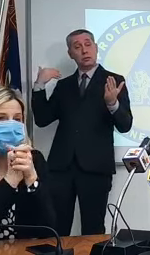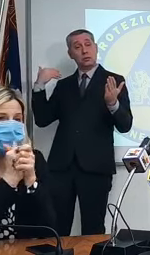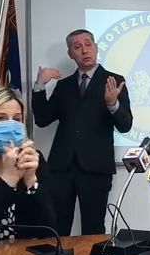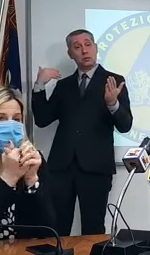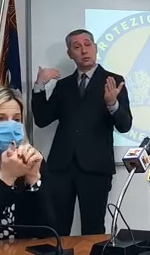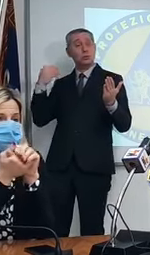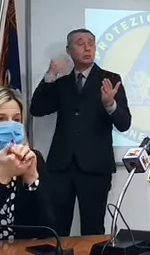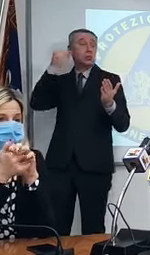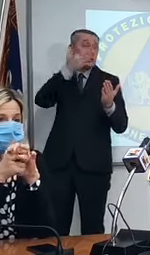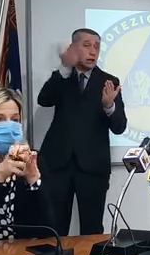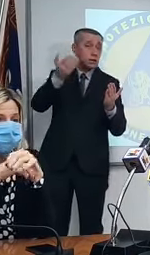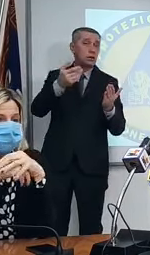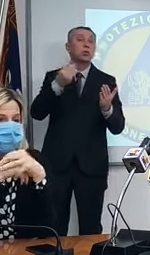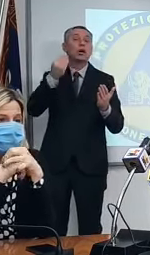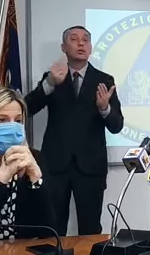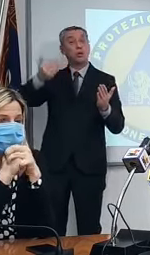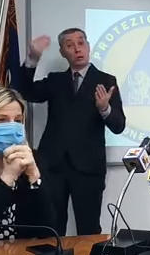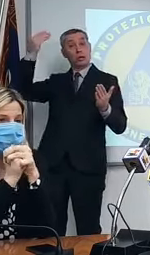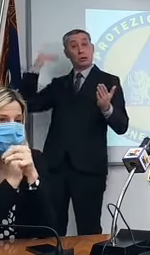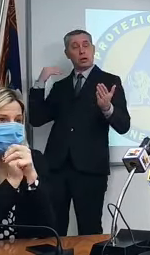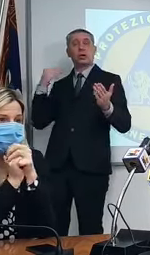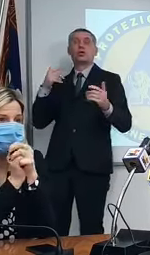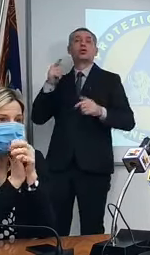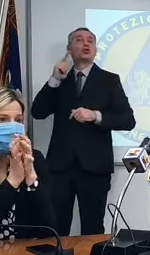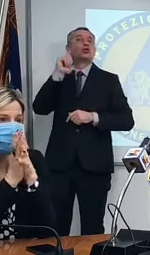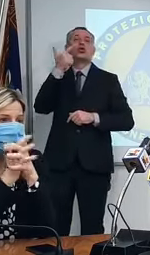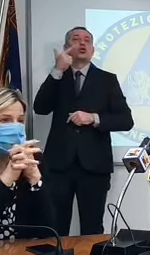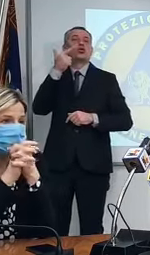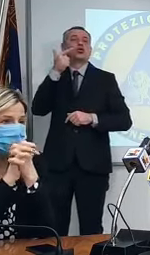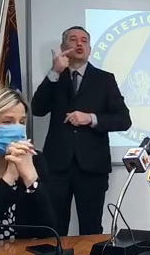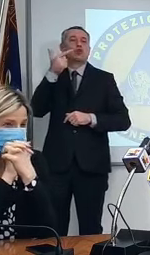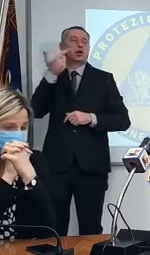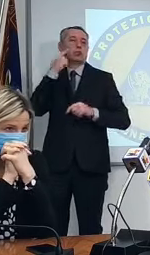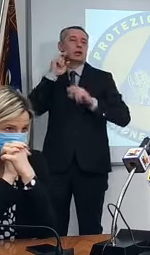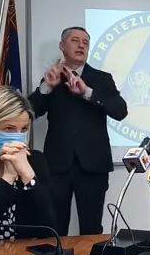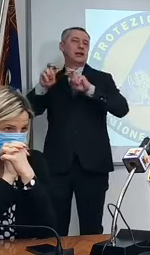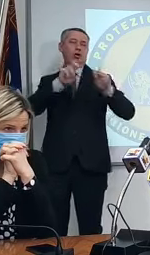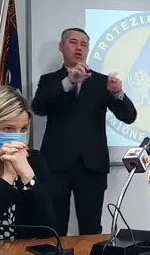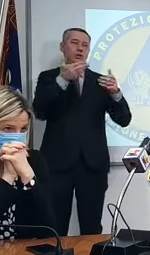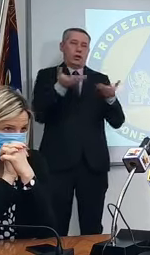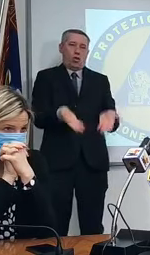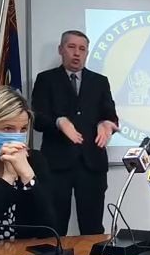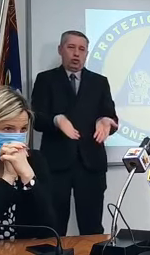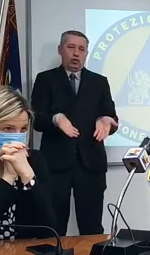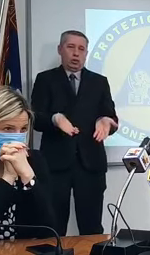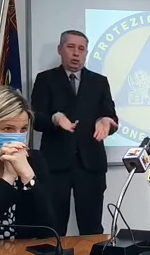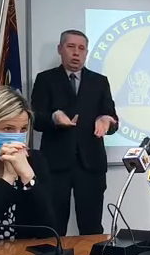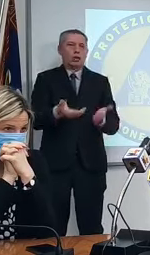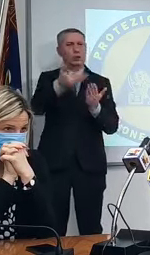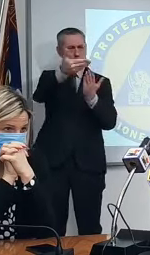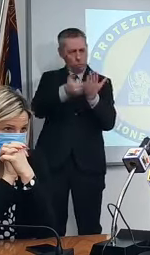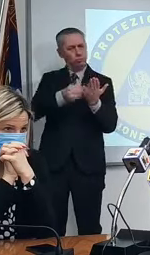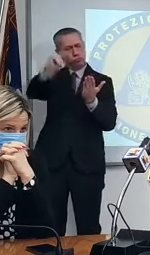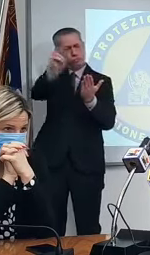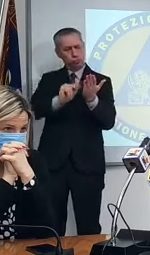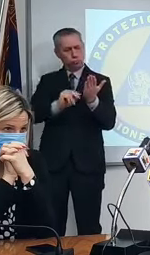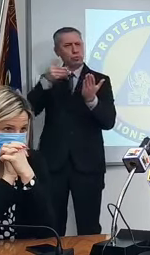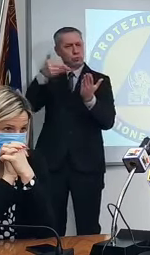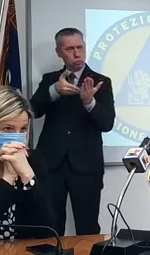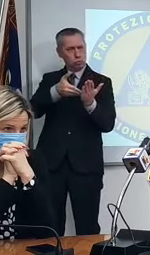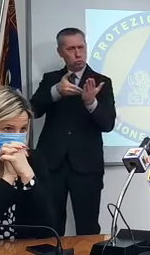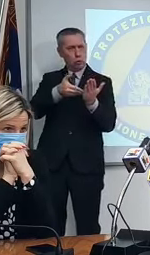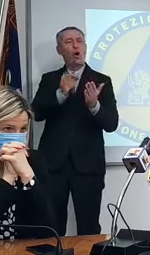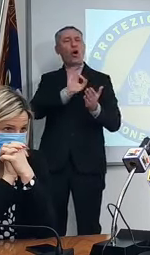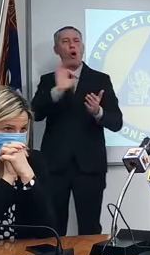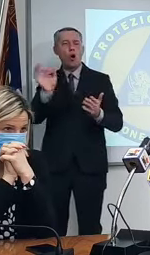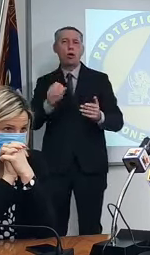pensate non esisteva una diagnostica aggressiva come quella che riusciamo a fare oggi non esisteva un sistema di cure come